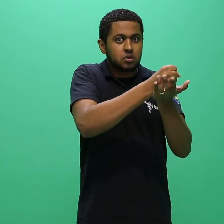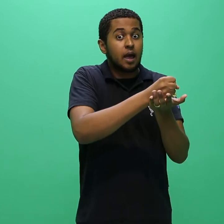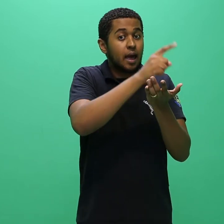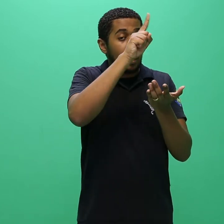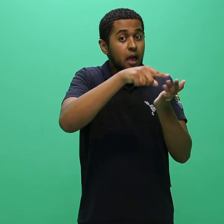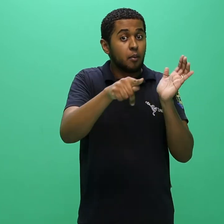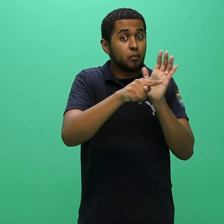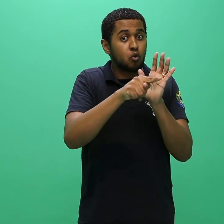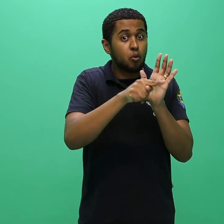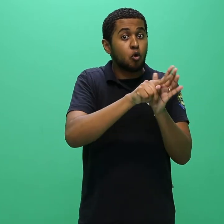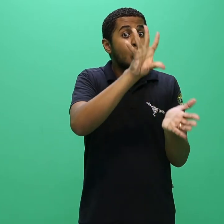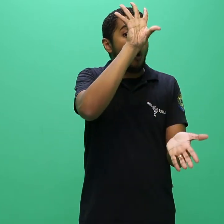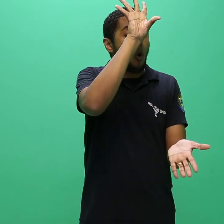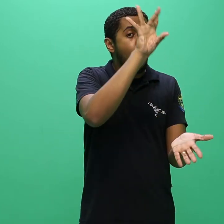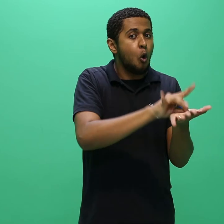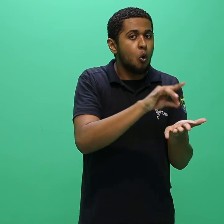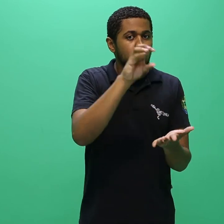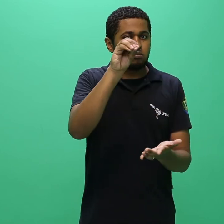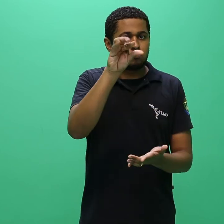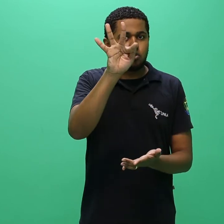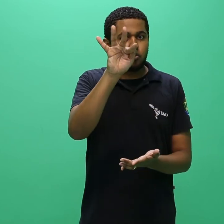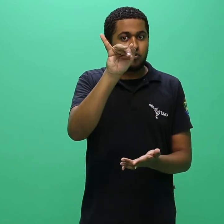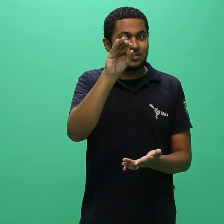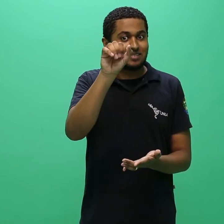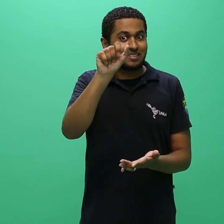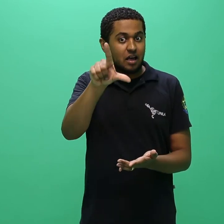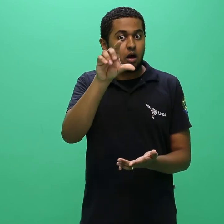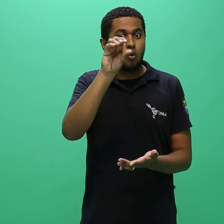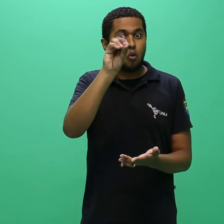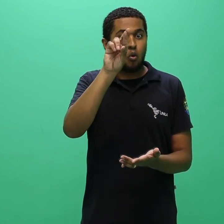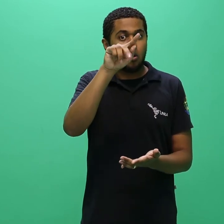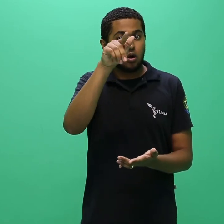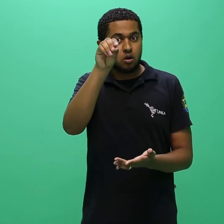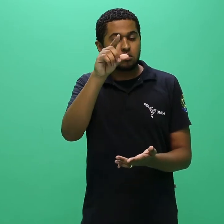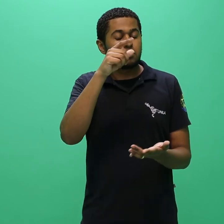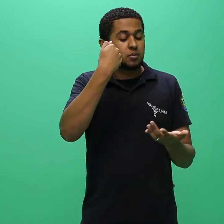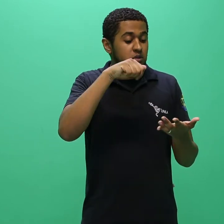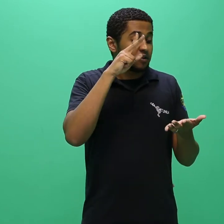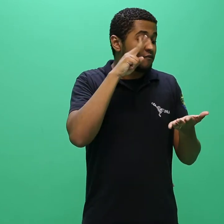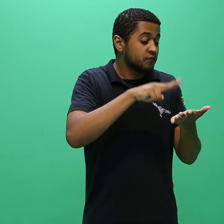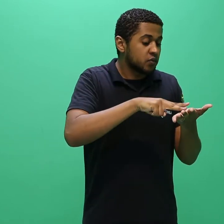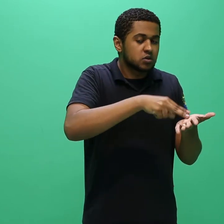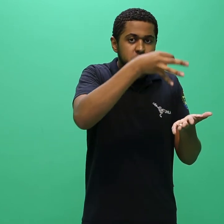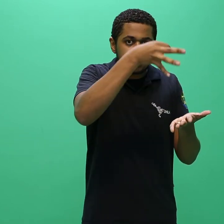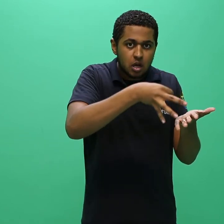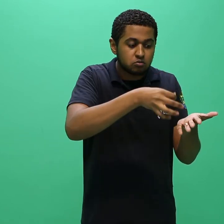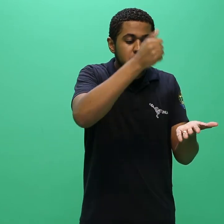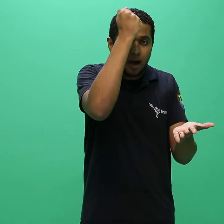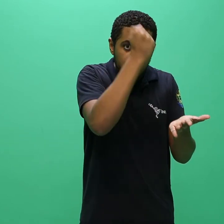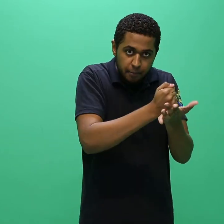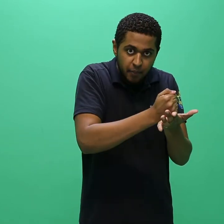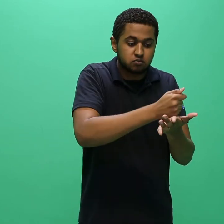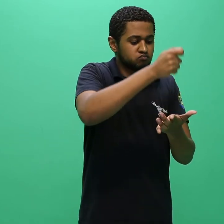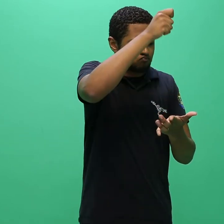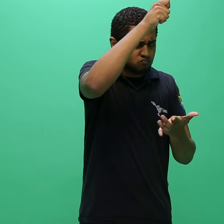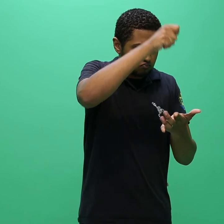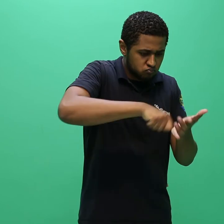ter responsabilidade do candidato que os documentos digitalizados sejam expedidos por